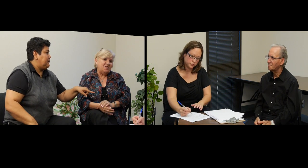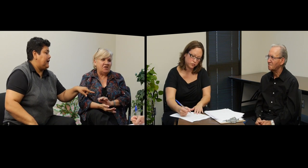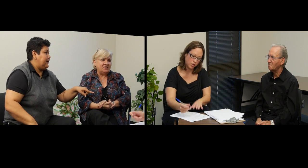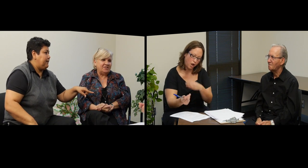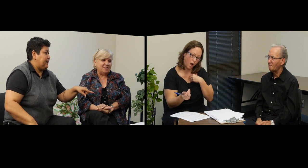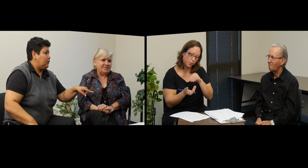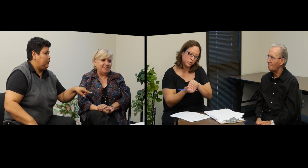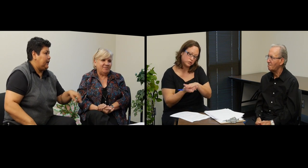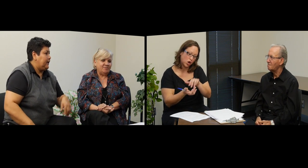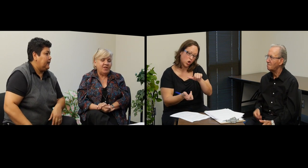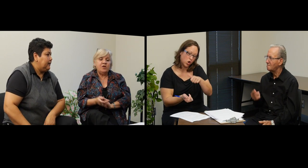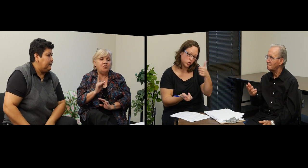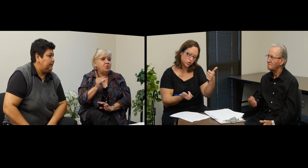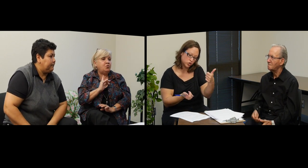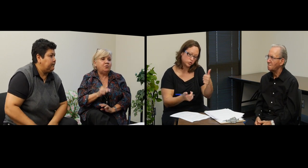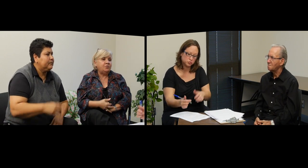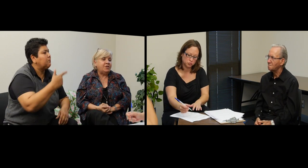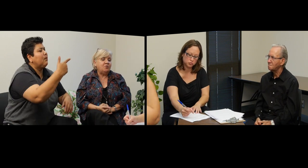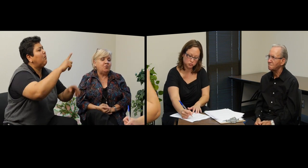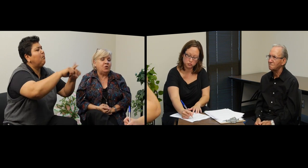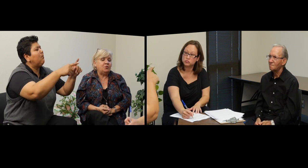para, para cocinar. Sí, Ah, no, no, está incluido.